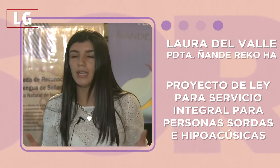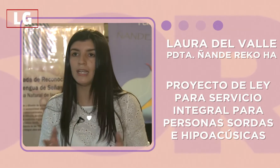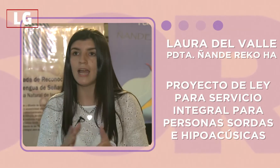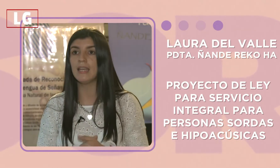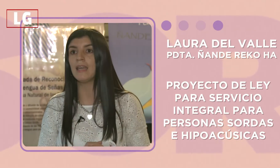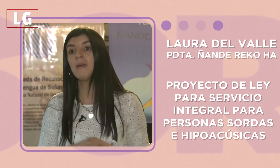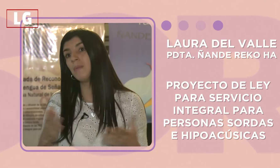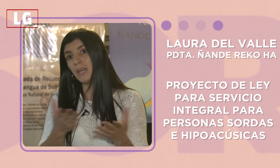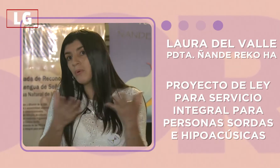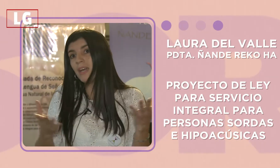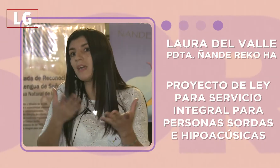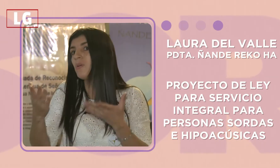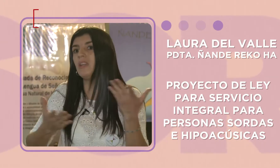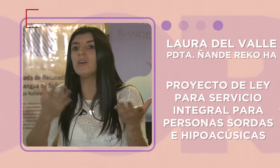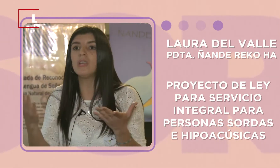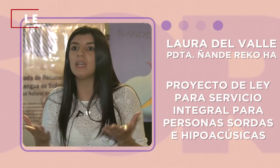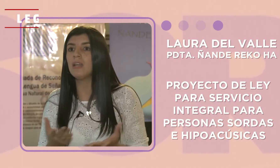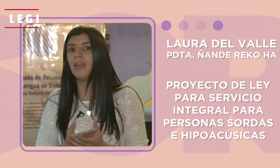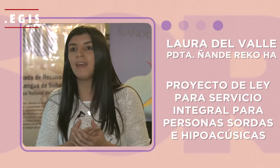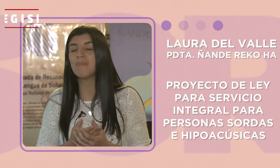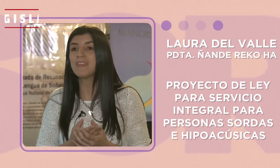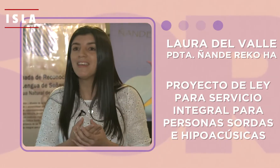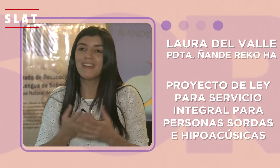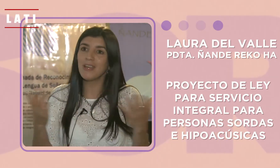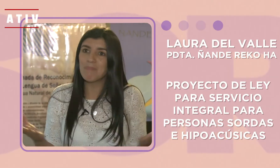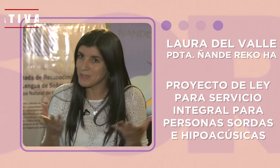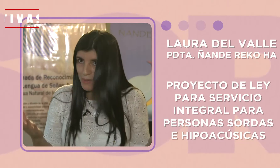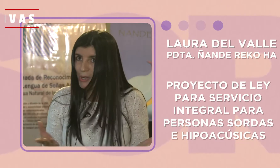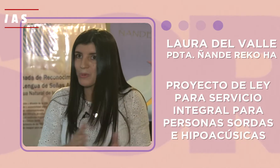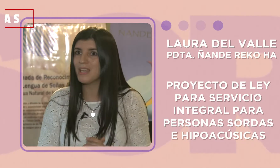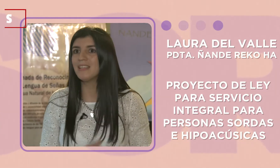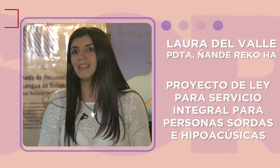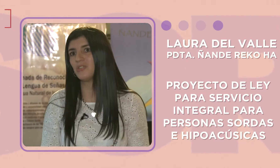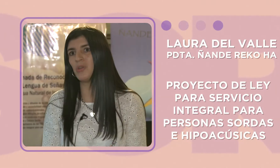general, para que puedan de a poquito ir, se puedan comunicar entre todos.